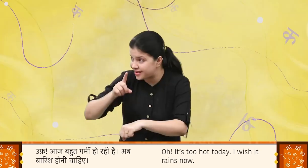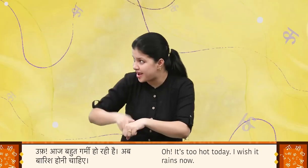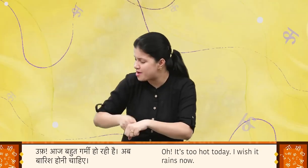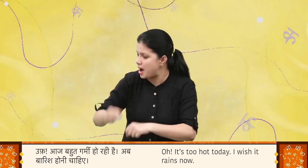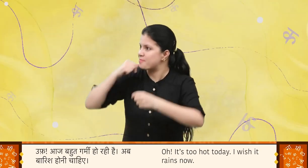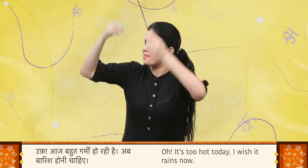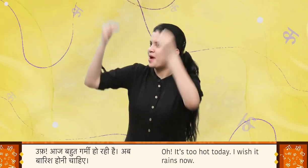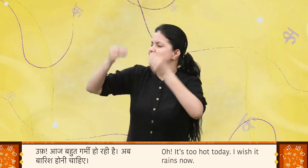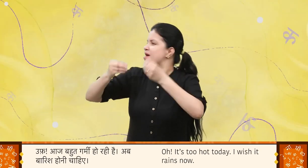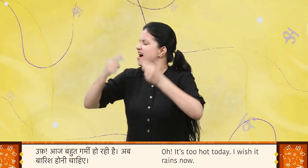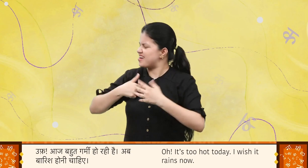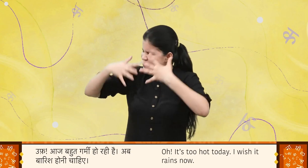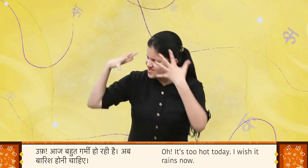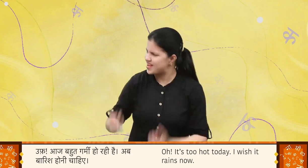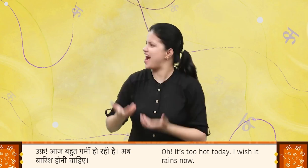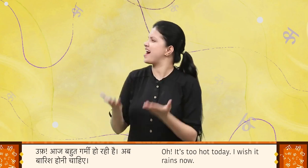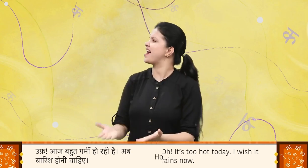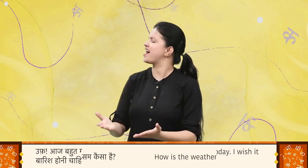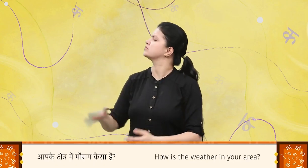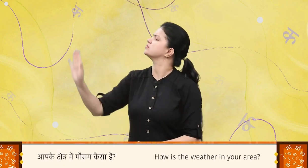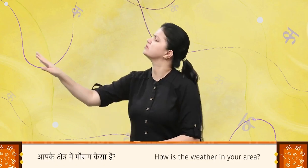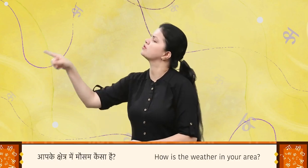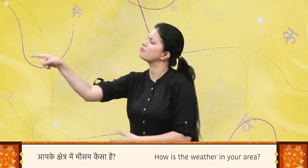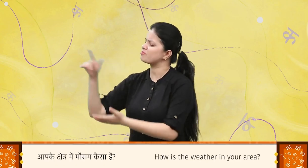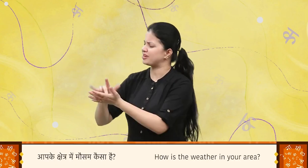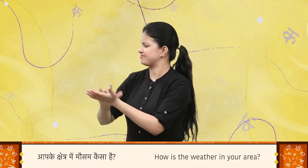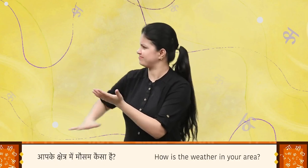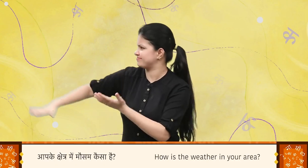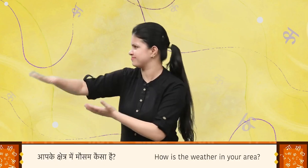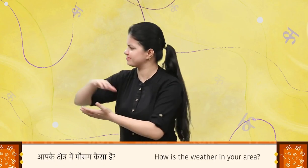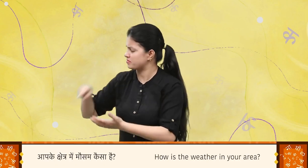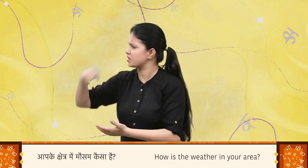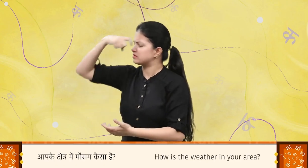अब बारिश होनी चाहिए आपके शेत्र में मौसम कैसा है?